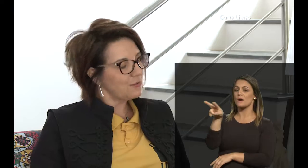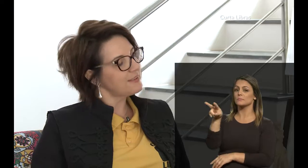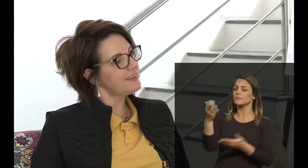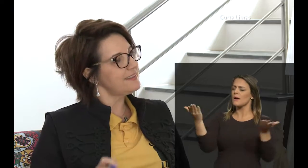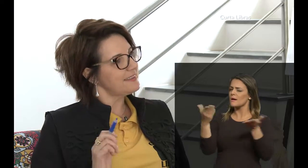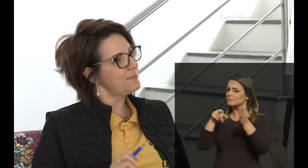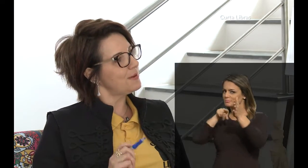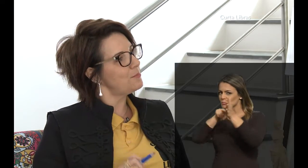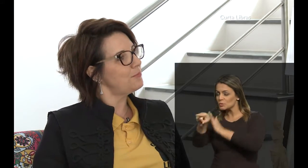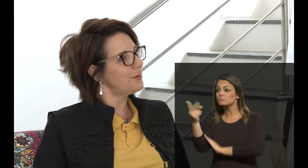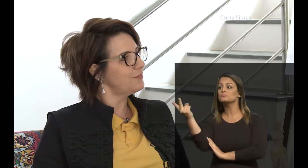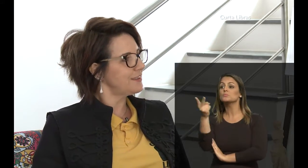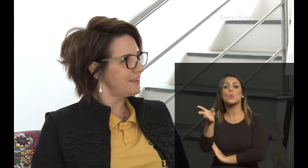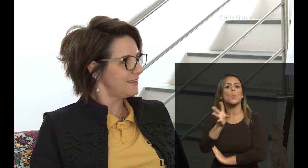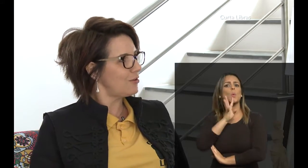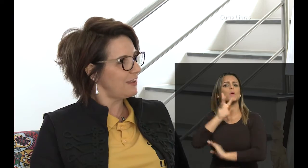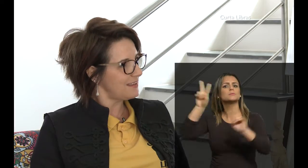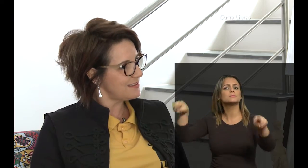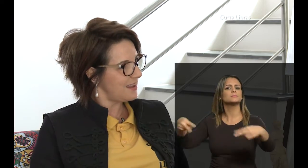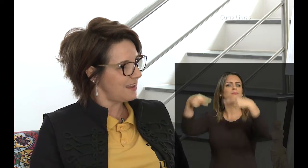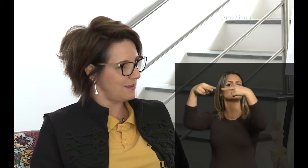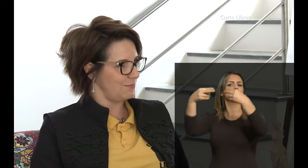Eu gostaria de saber como foi que vocês se conheceram.